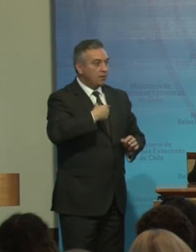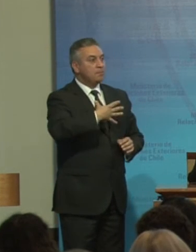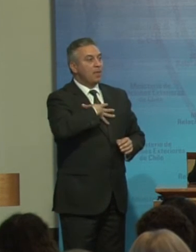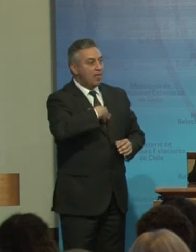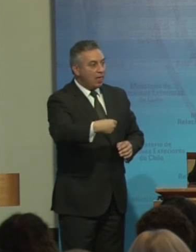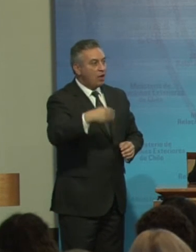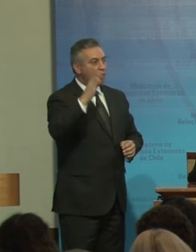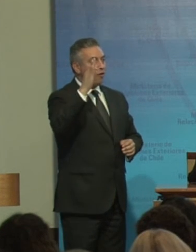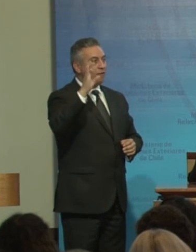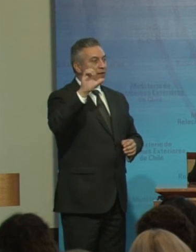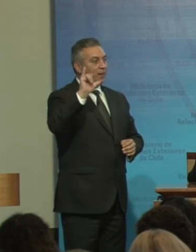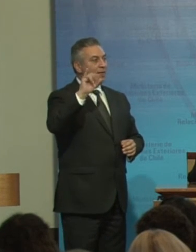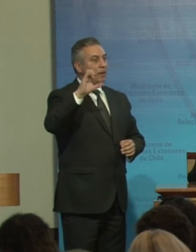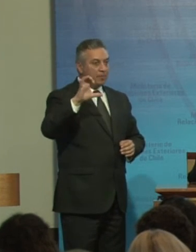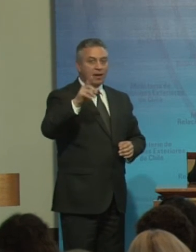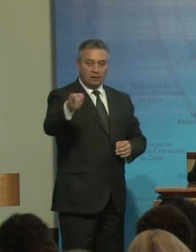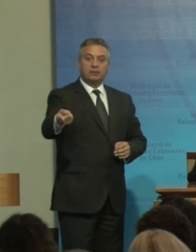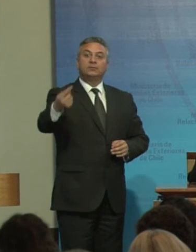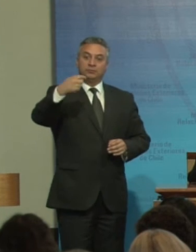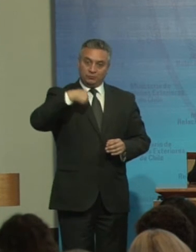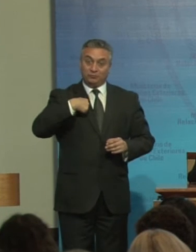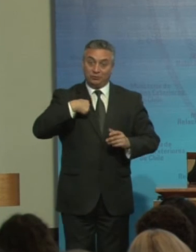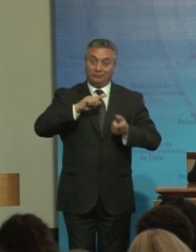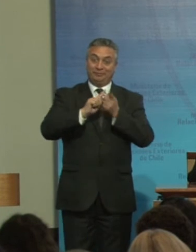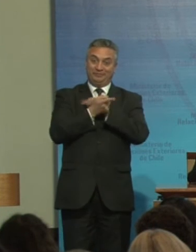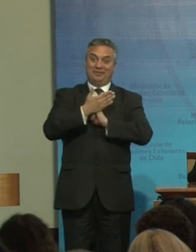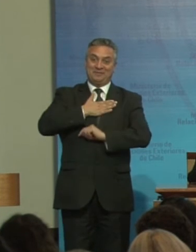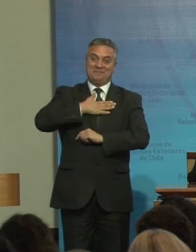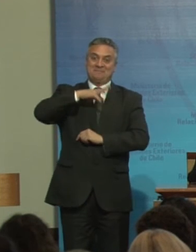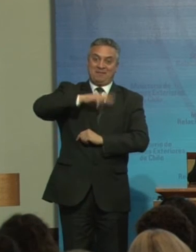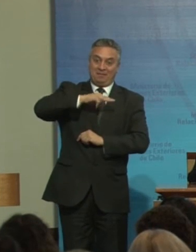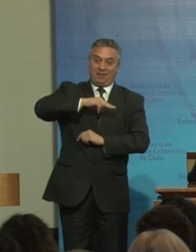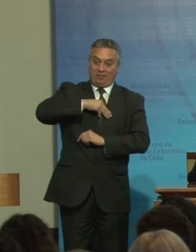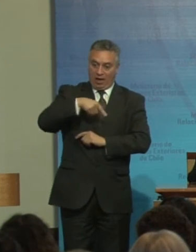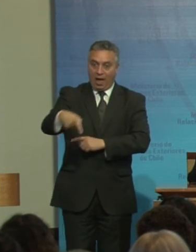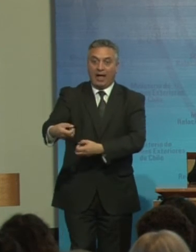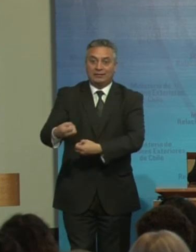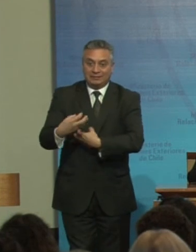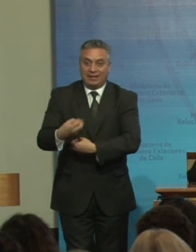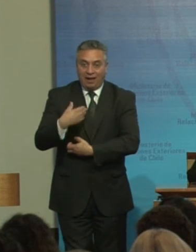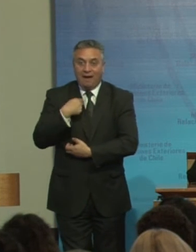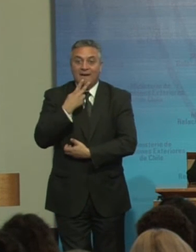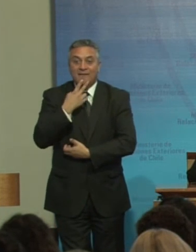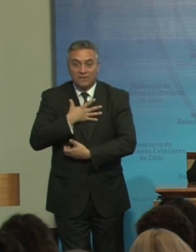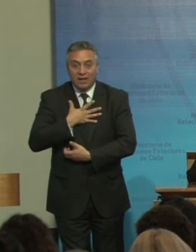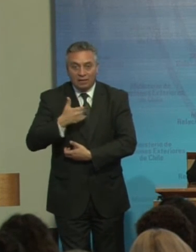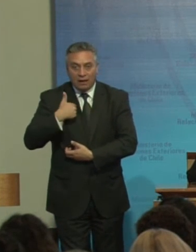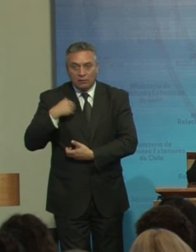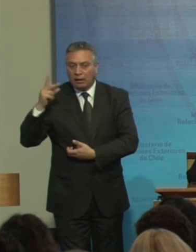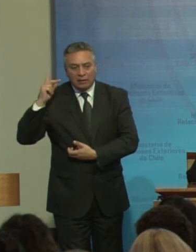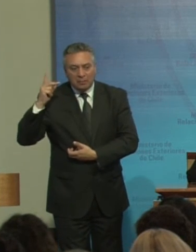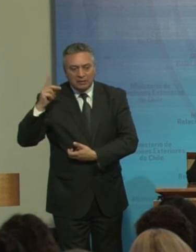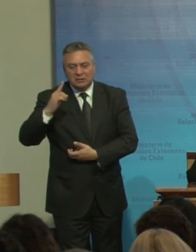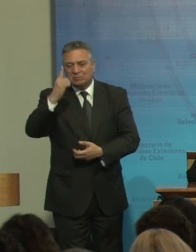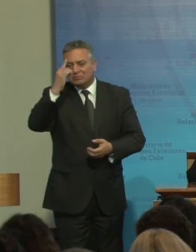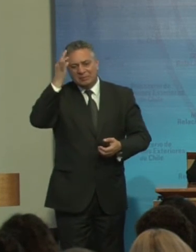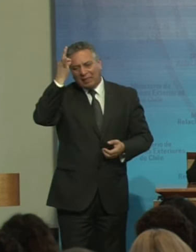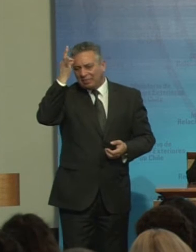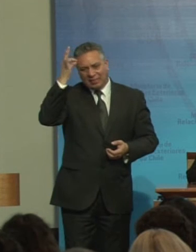Felipe Quien me hizo madre Y me ha enseñado Que la vida Con una discapacidad Es solo un detalle